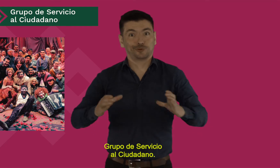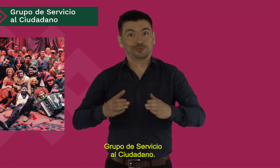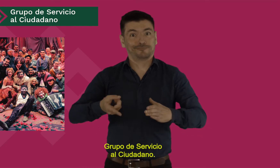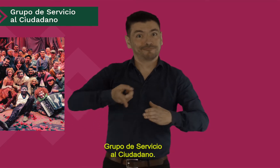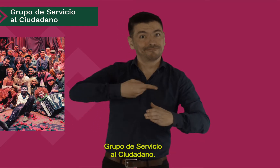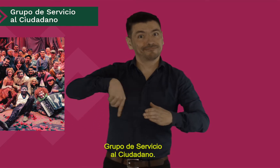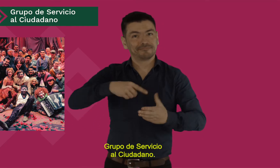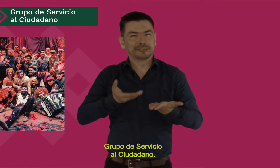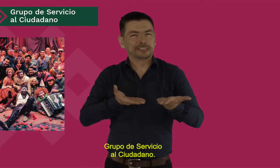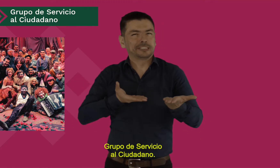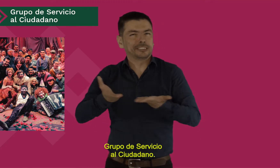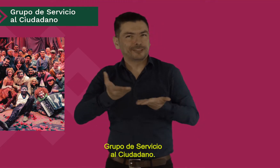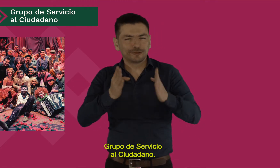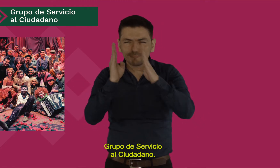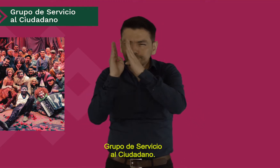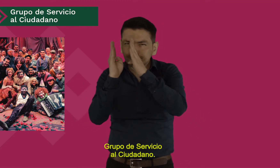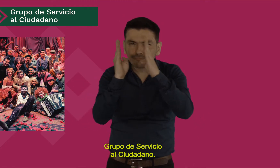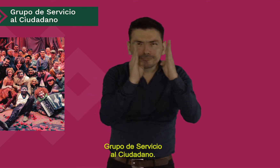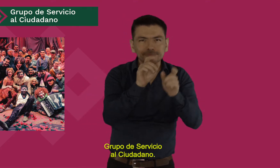Grupo de Servicio al Ciudadano